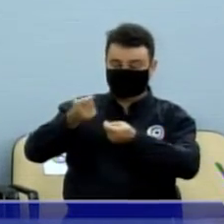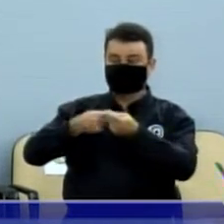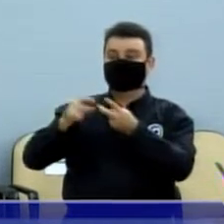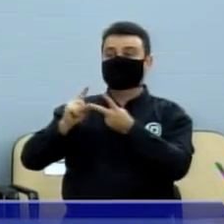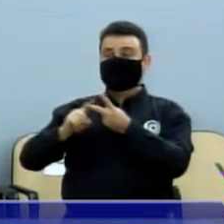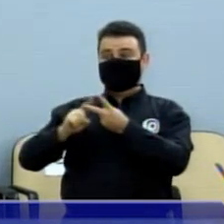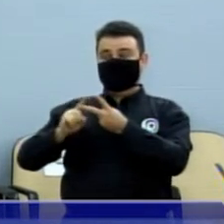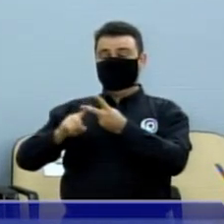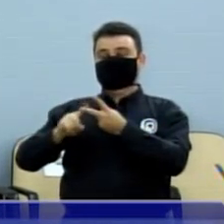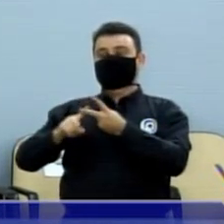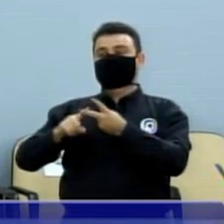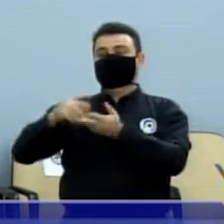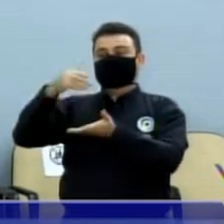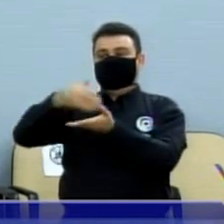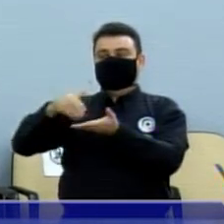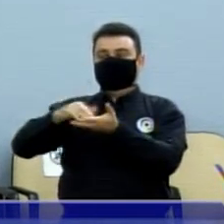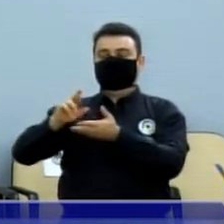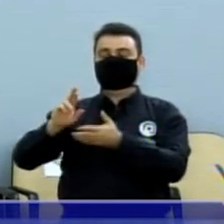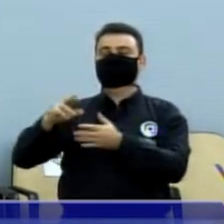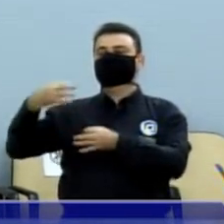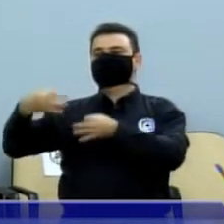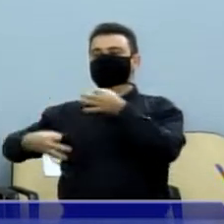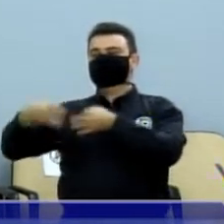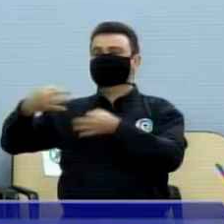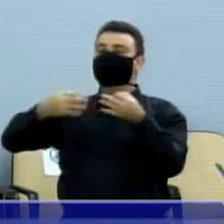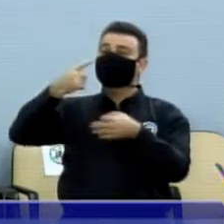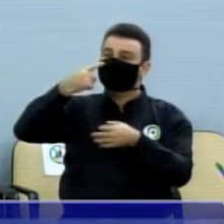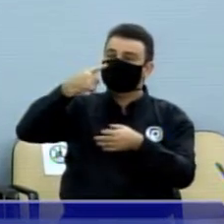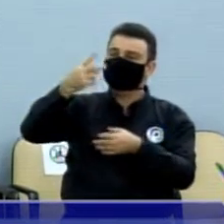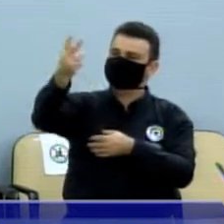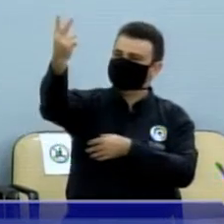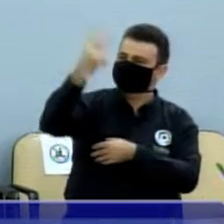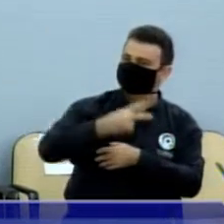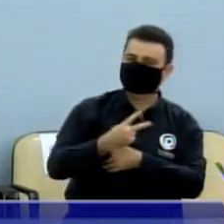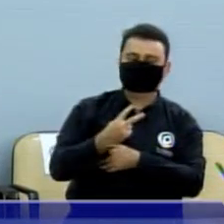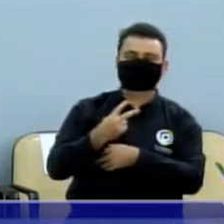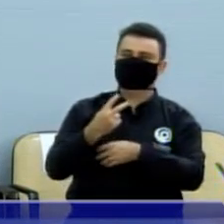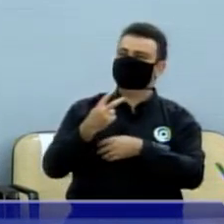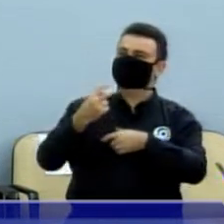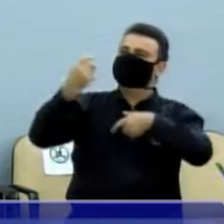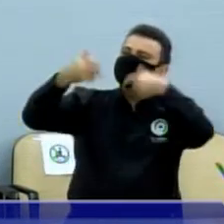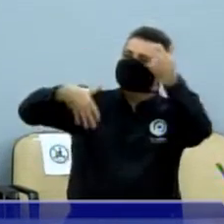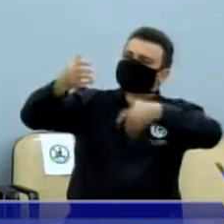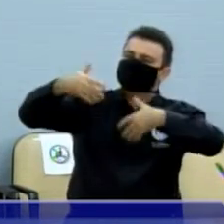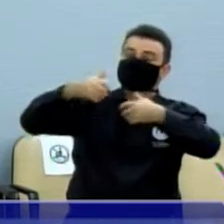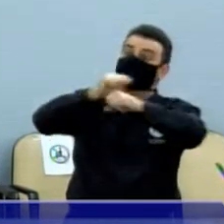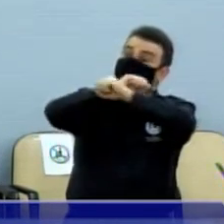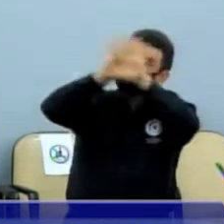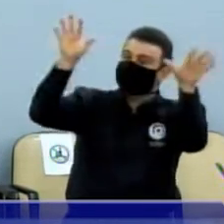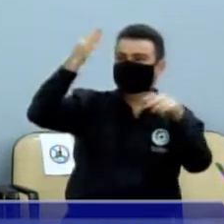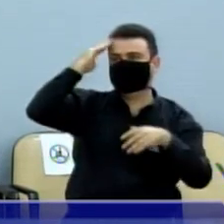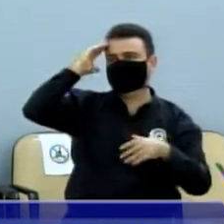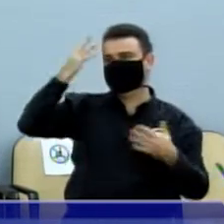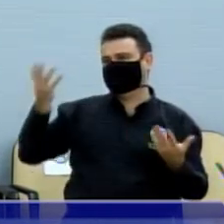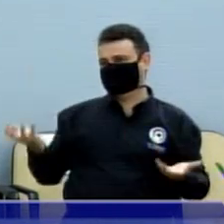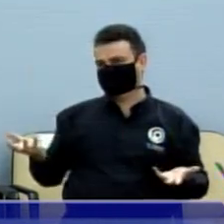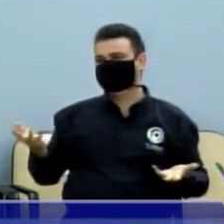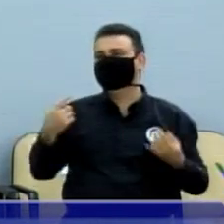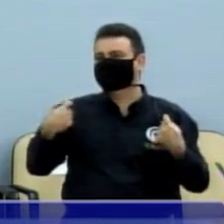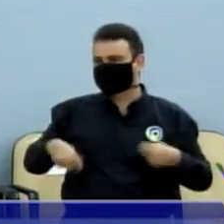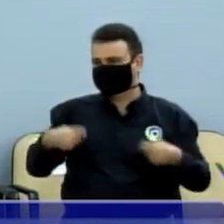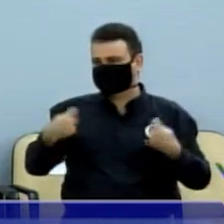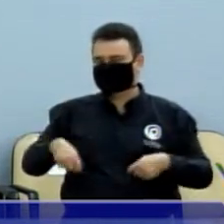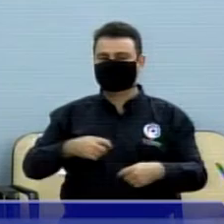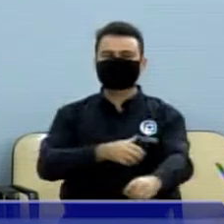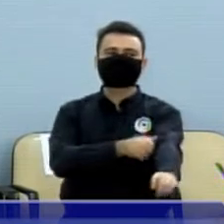procurador-geral do município, para esclarecer de uma vez por todas essas questões. Primeira, sobre a